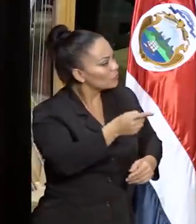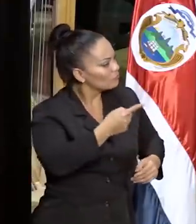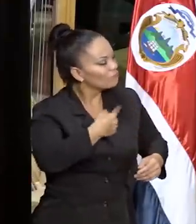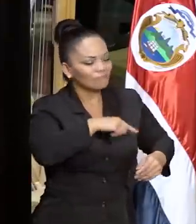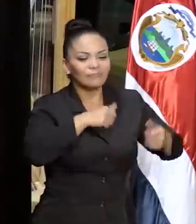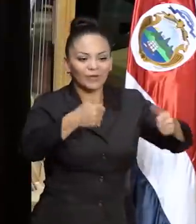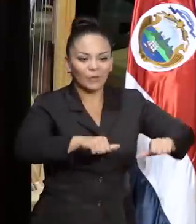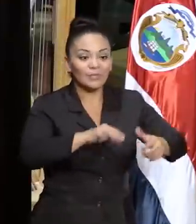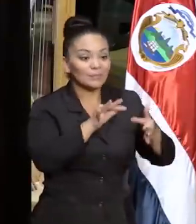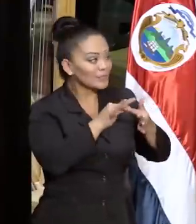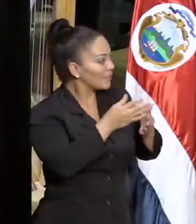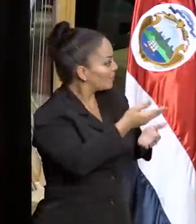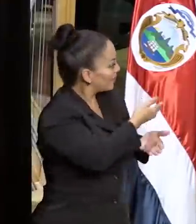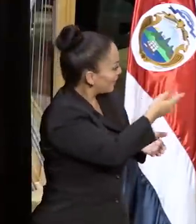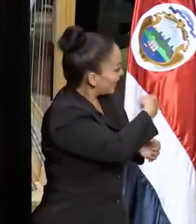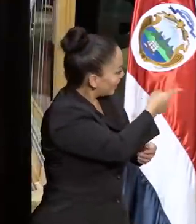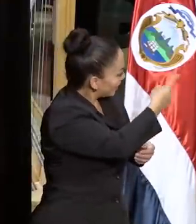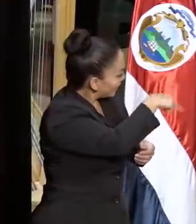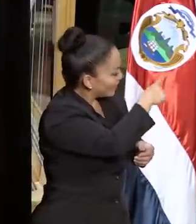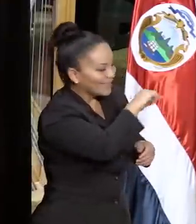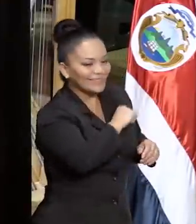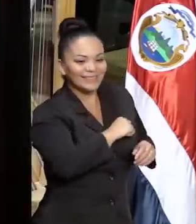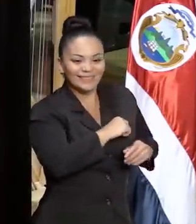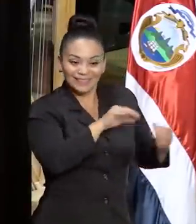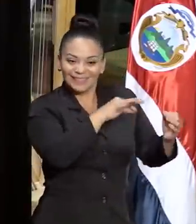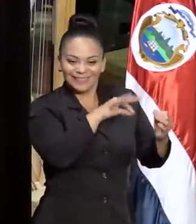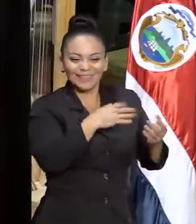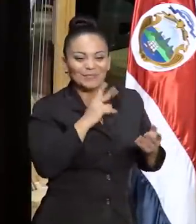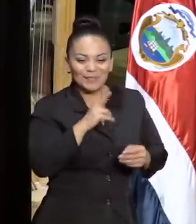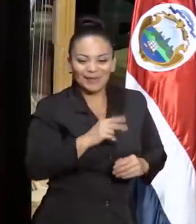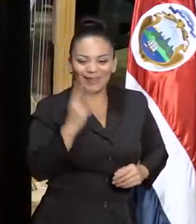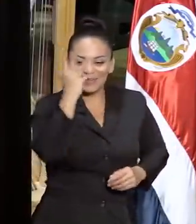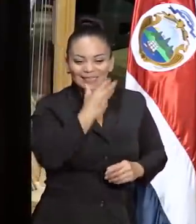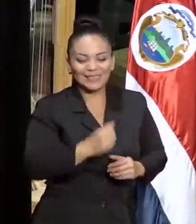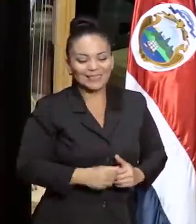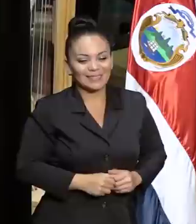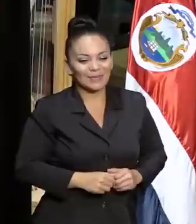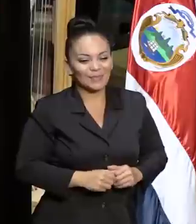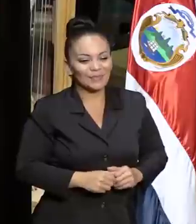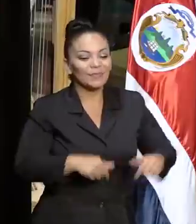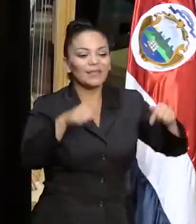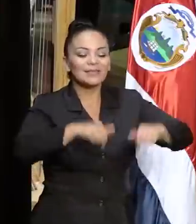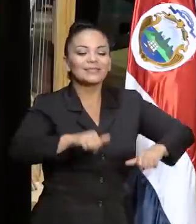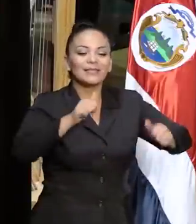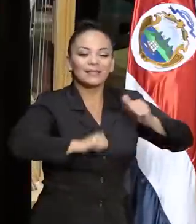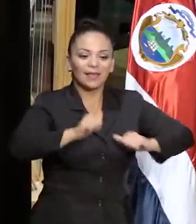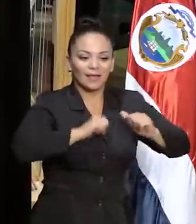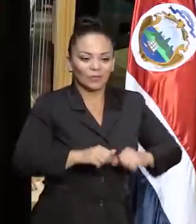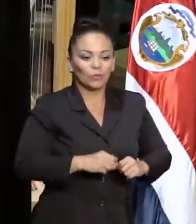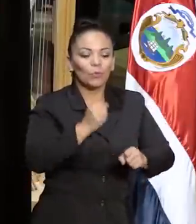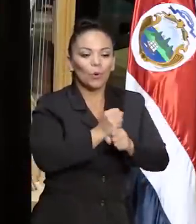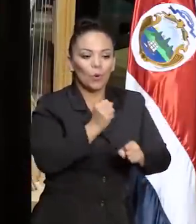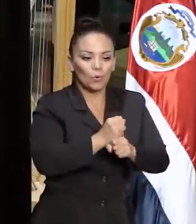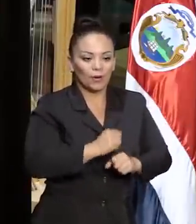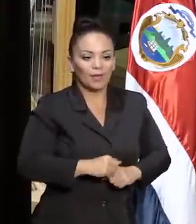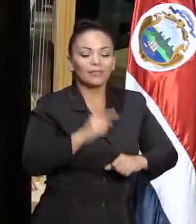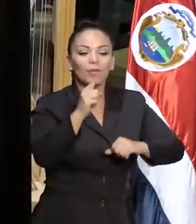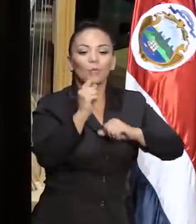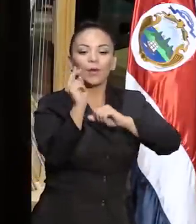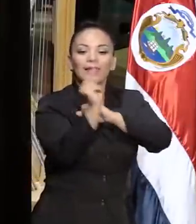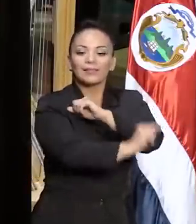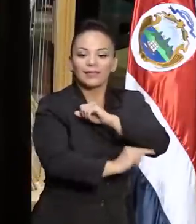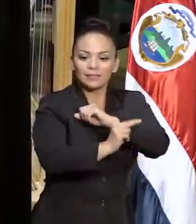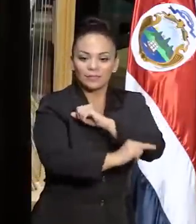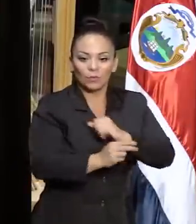especialmente los de esta fila, ¿verdad? ¡Qué belleza! Este teatro es la obra de una nación